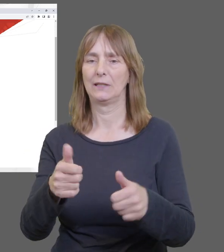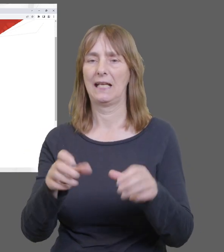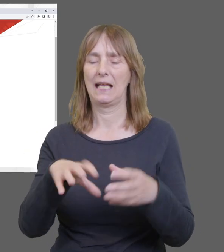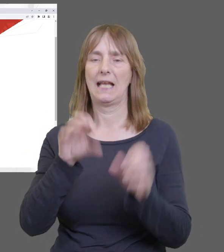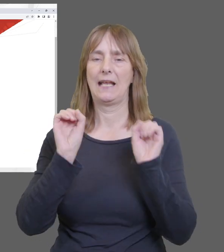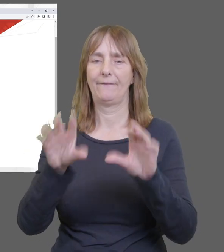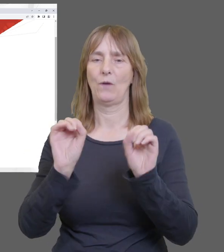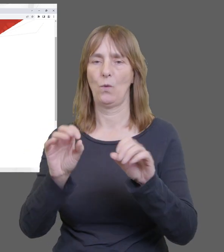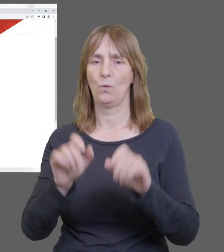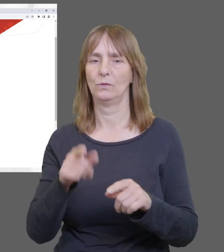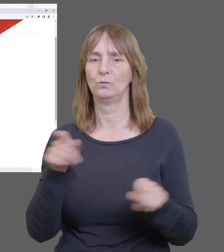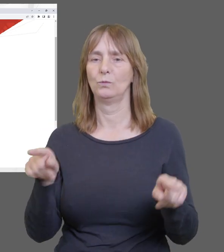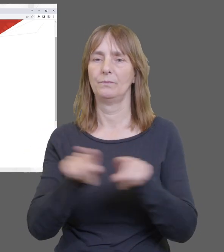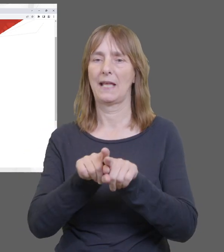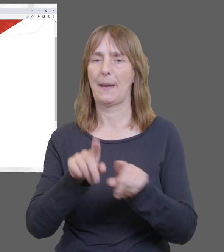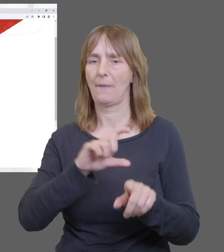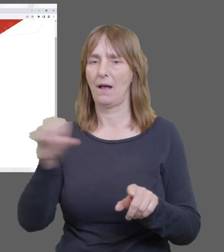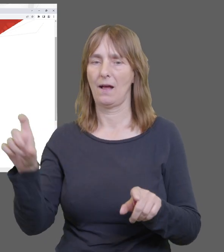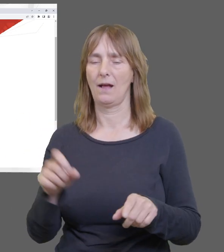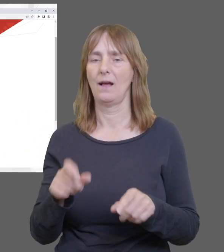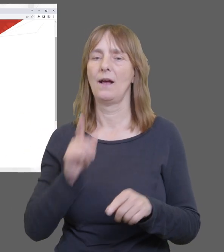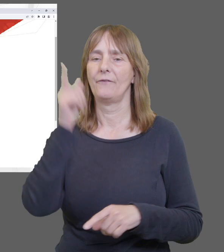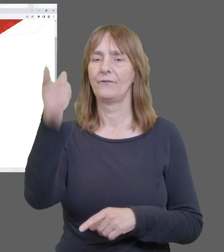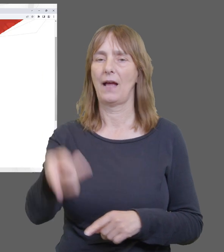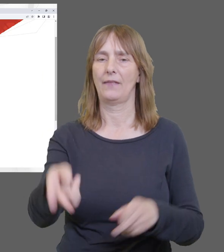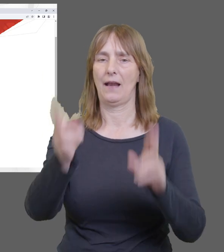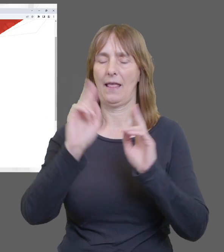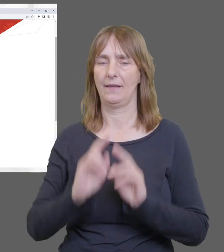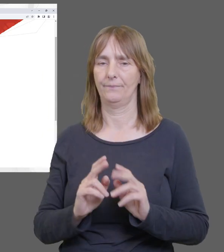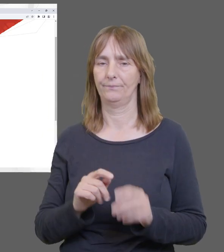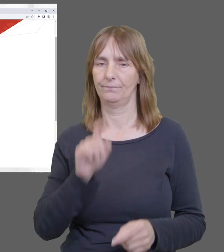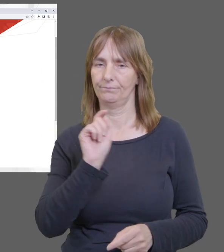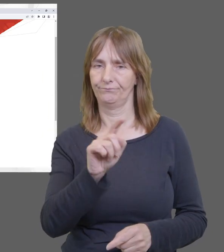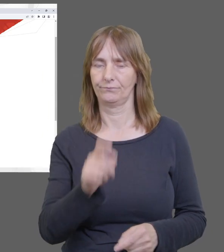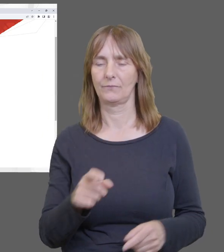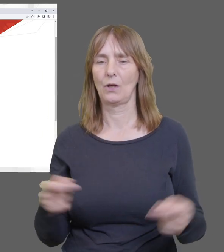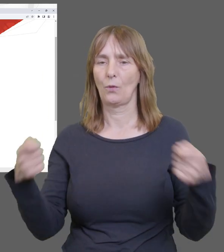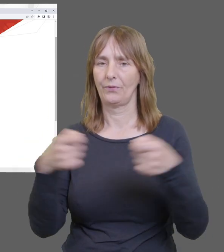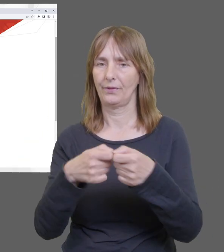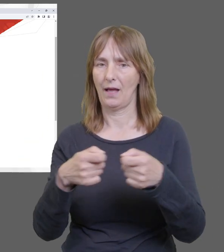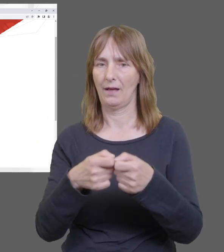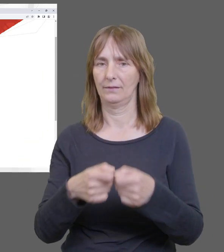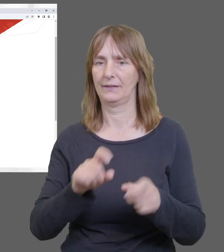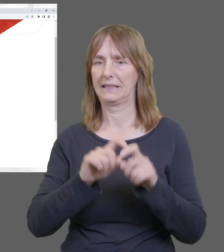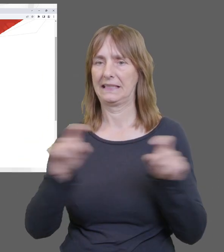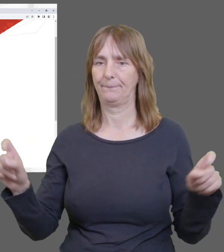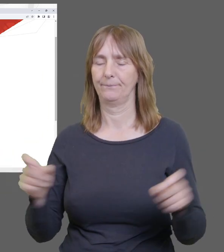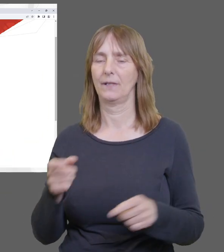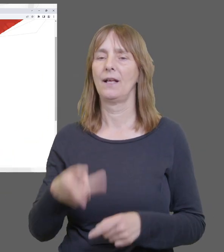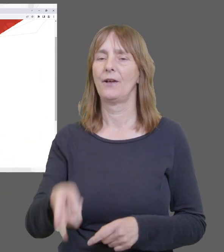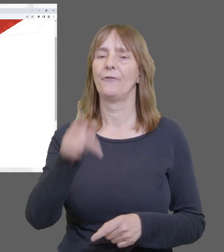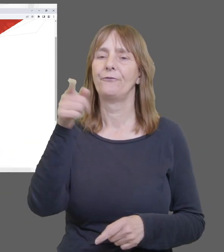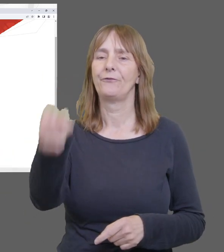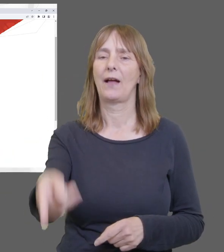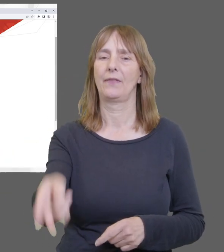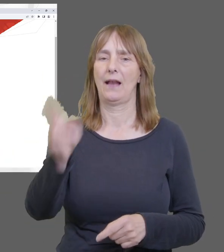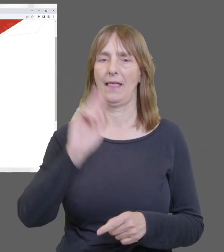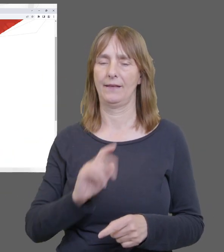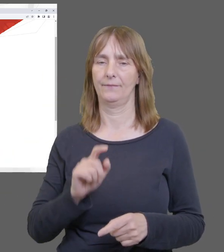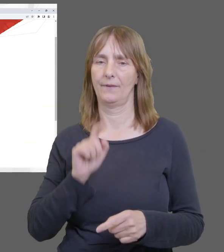Kontaktinformationen zu den Mitarbeitern der Fernleihe, sowie den Link zum Rechercheportal, aus dem heraus dann auch die Bestellungen